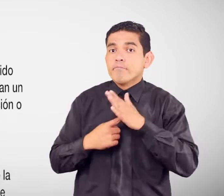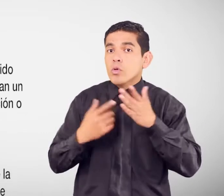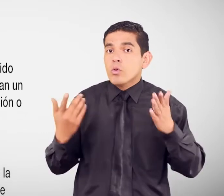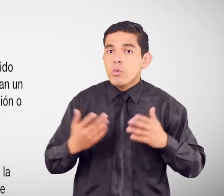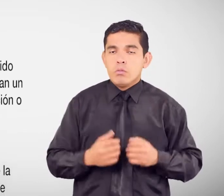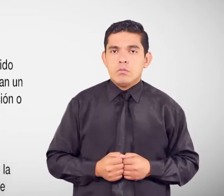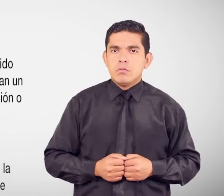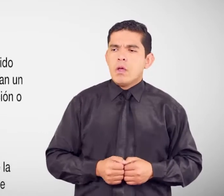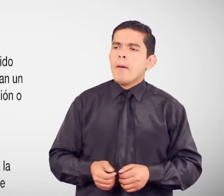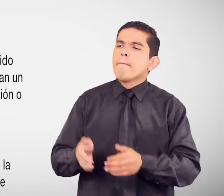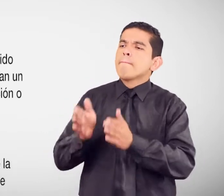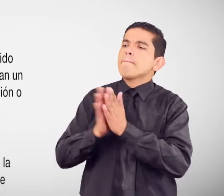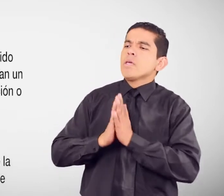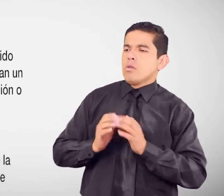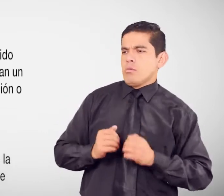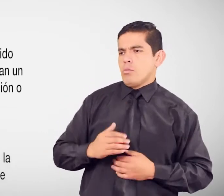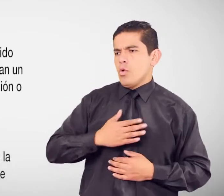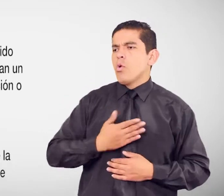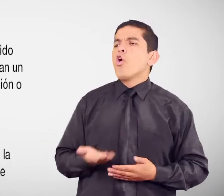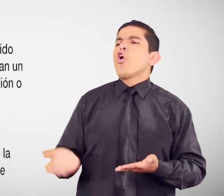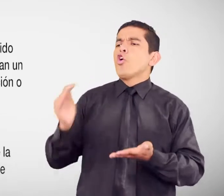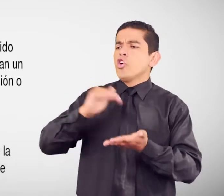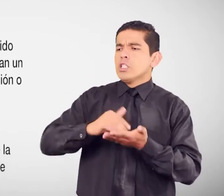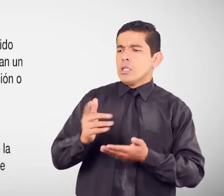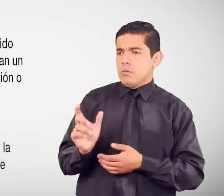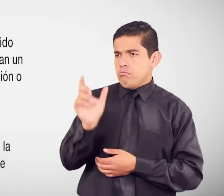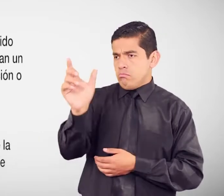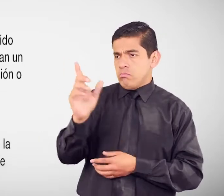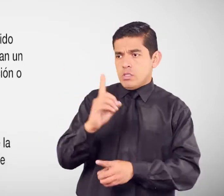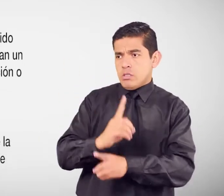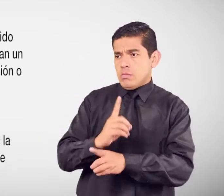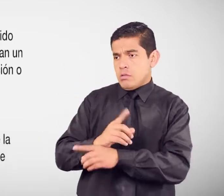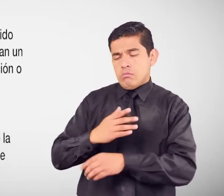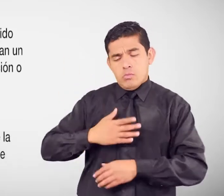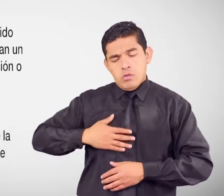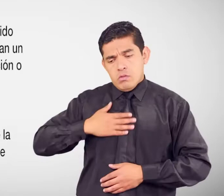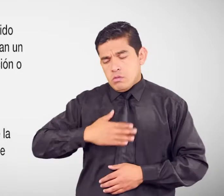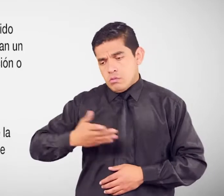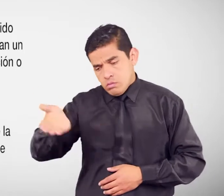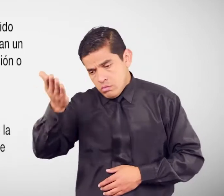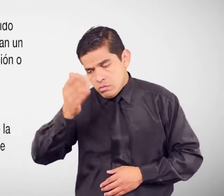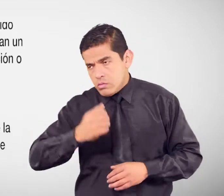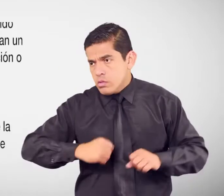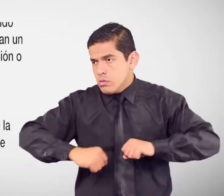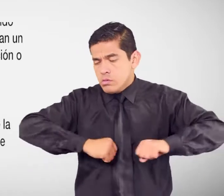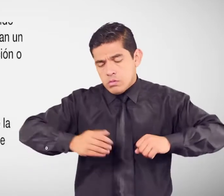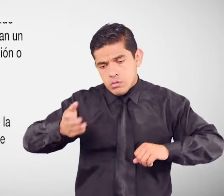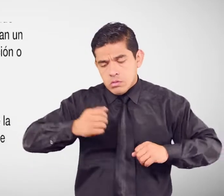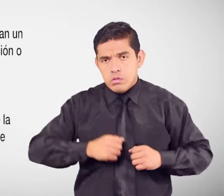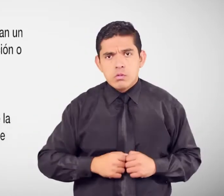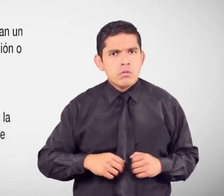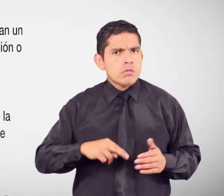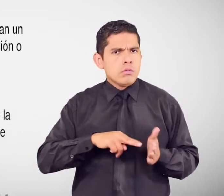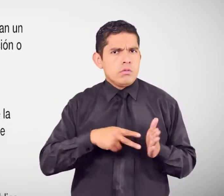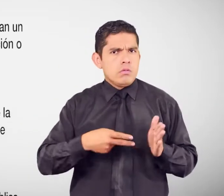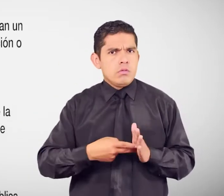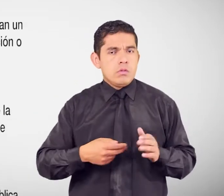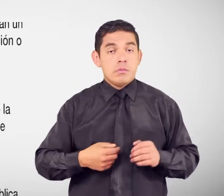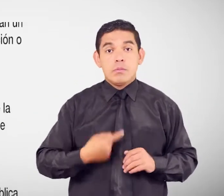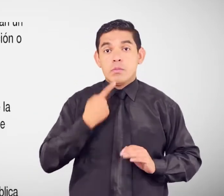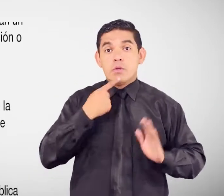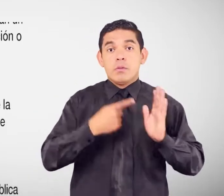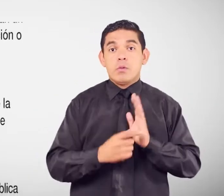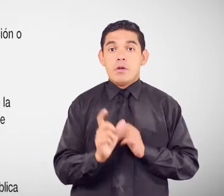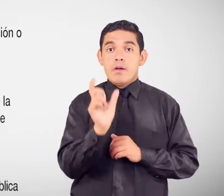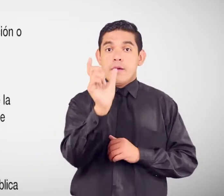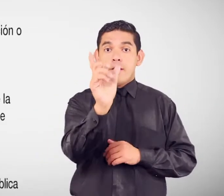Recalificarte La discapacidad Para realizar Algún trámite ¿Qué significa? El carnet De discapacidad Emitido por